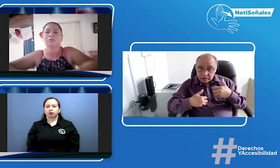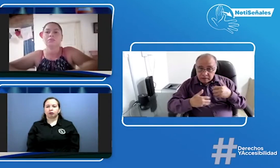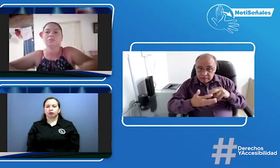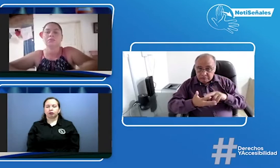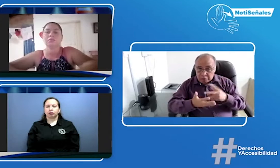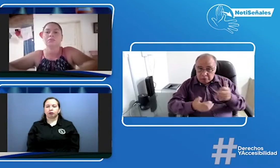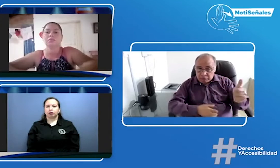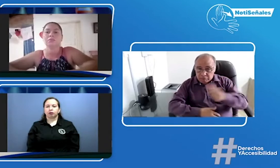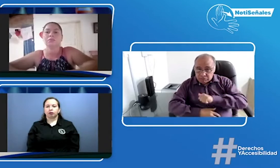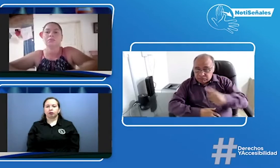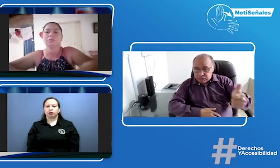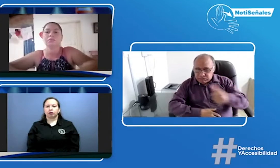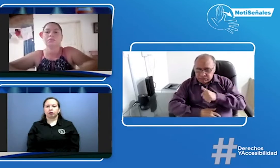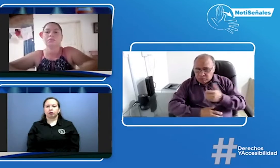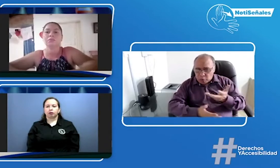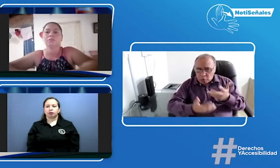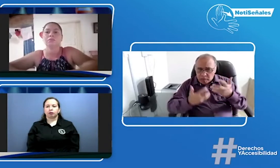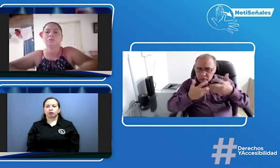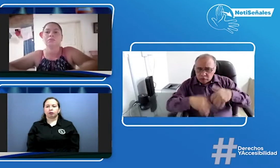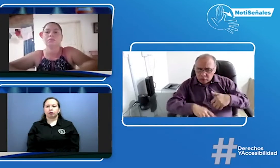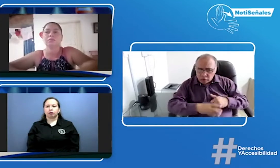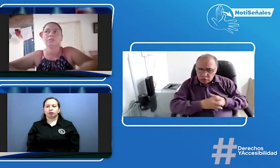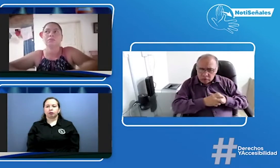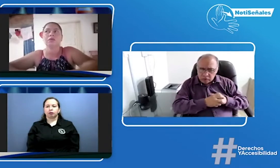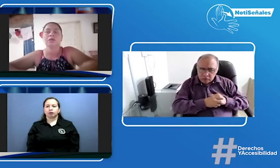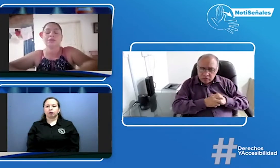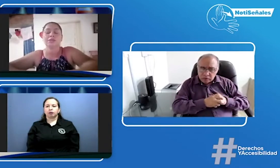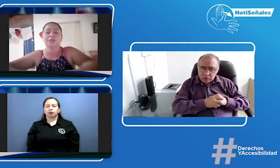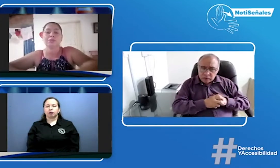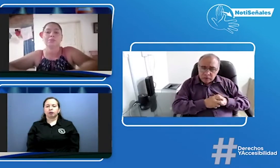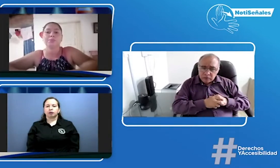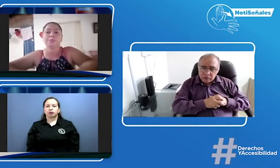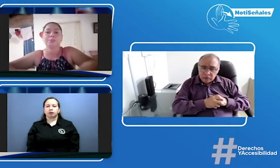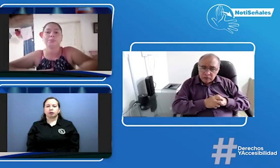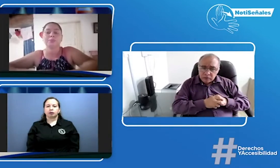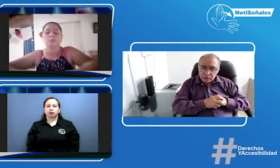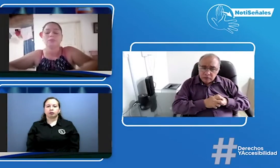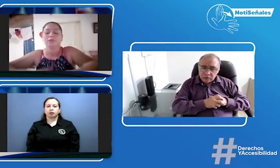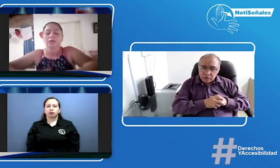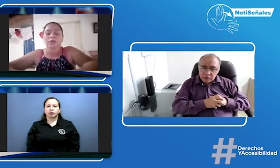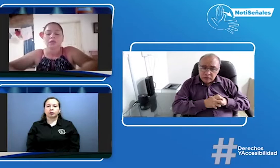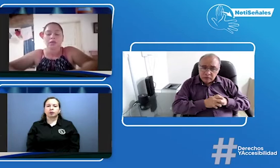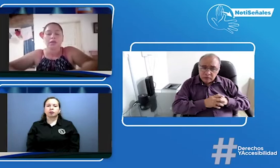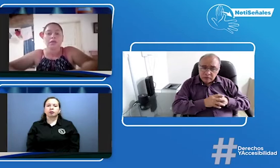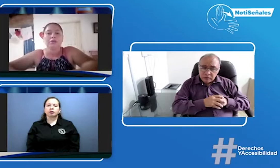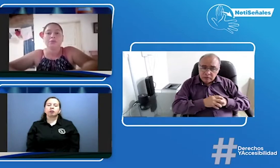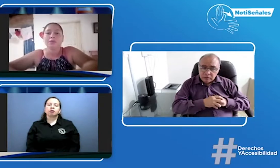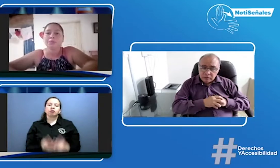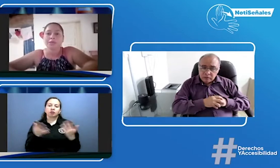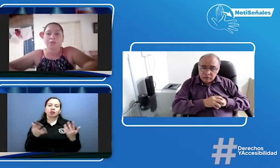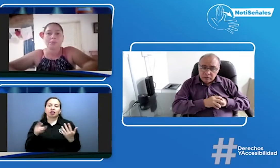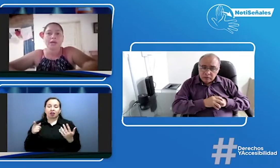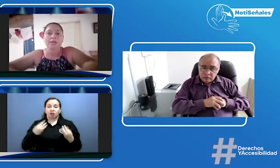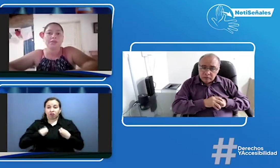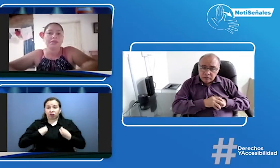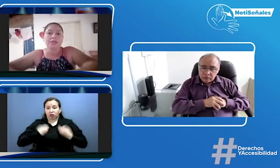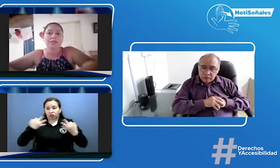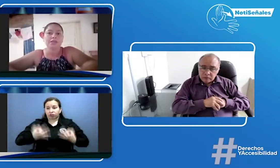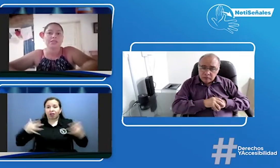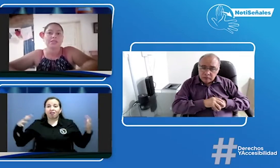Jagua o vive en Valledupar y tiene que desplazar ¿cómo lo hace? Ellos viven en Valledupar y tienen que desplazarse